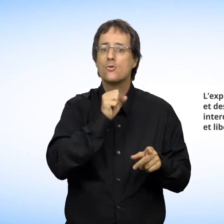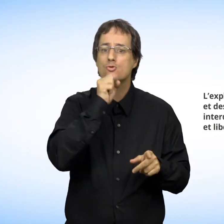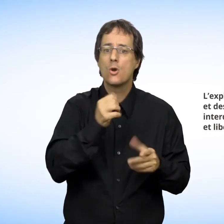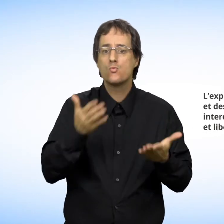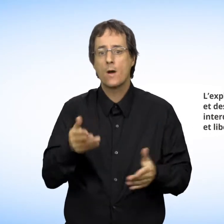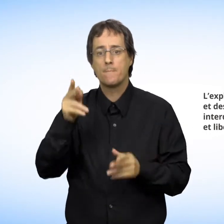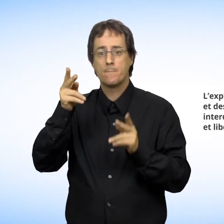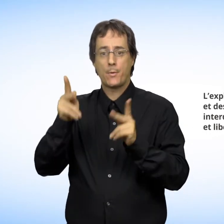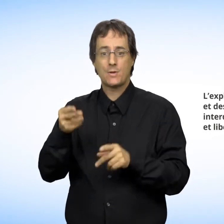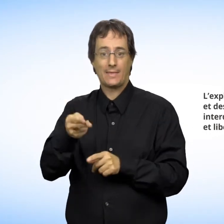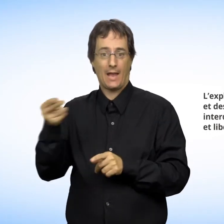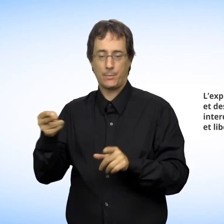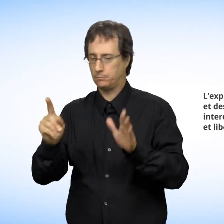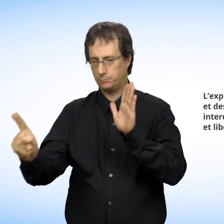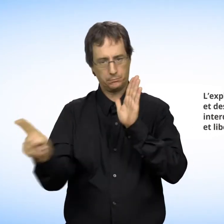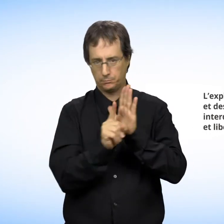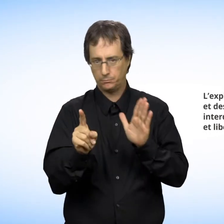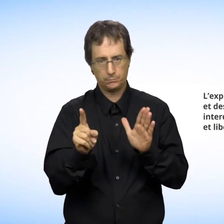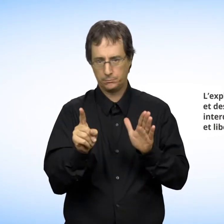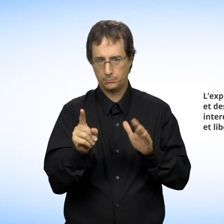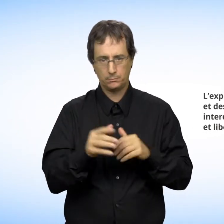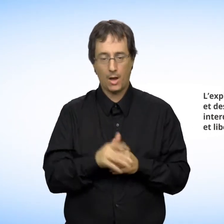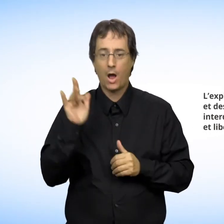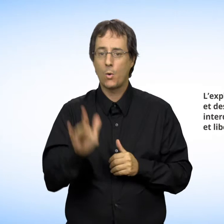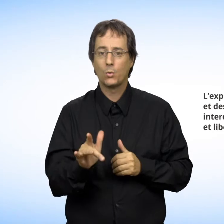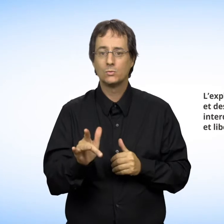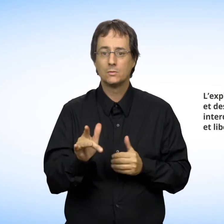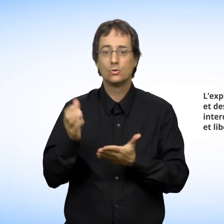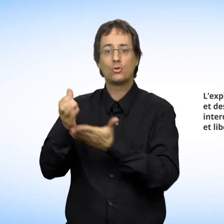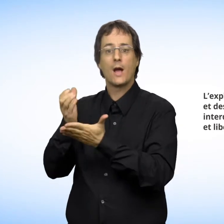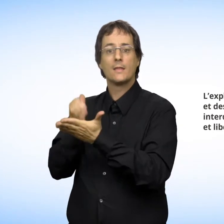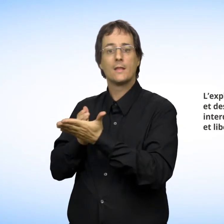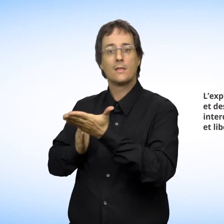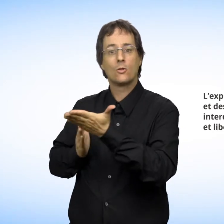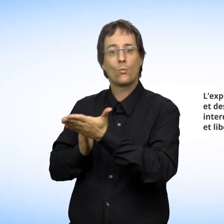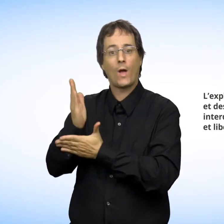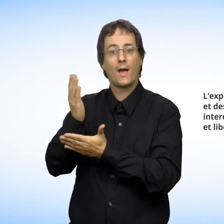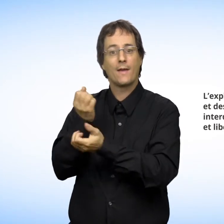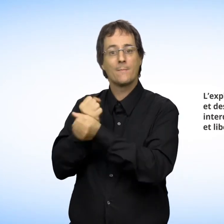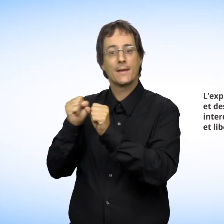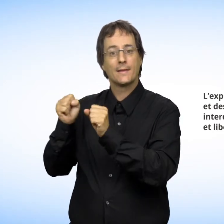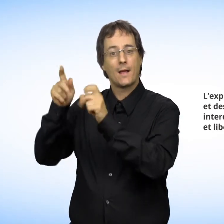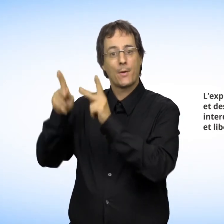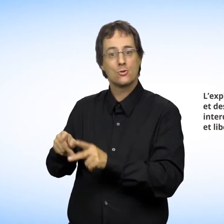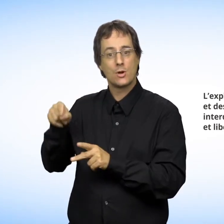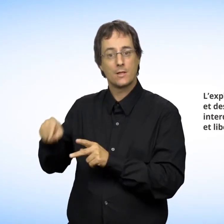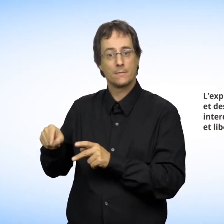L'exploitation des personnes âgées et des personnes handicapées est interdite par la Charte des droits et libertés de la personne